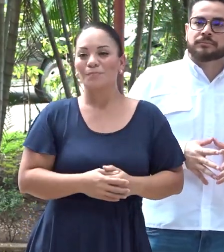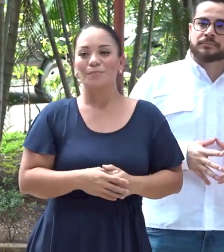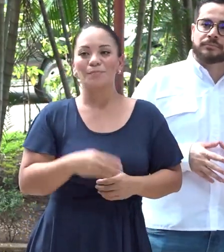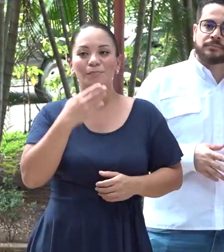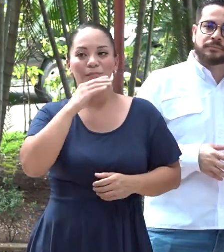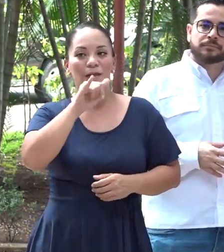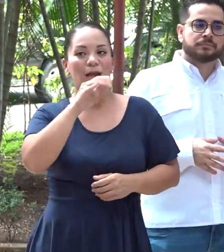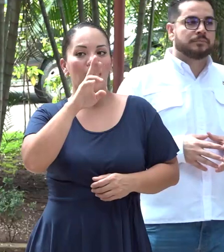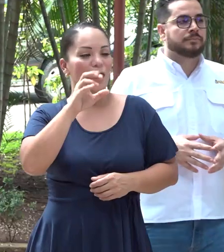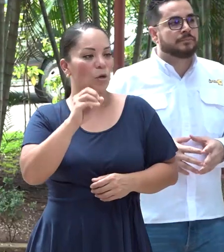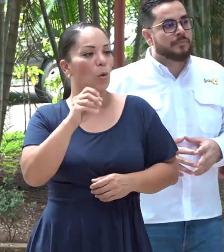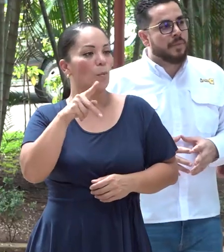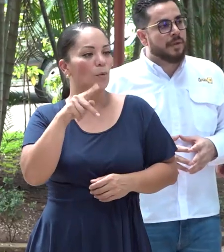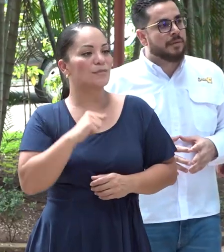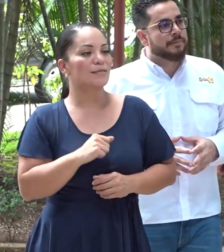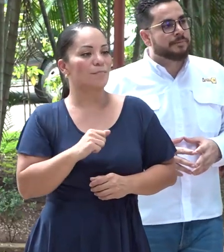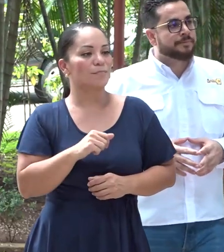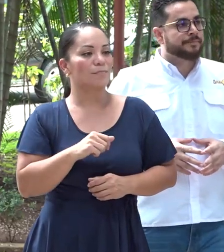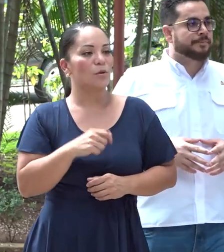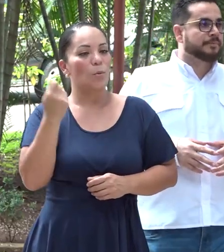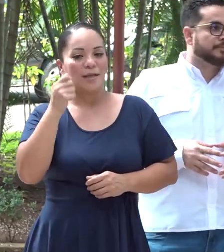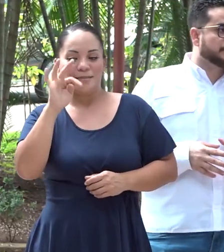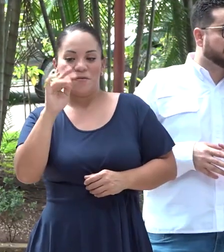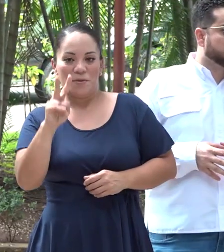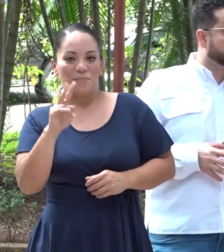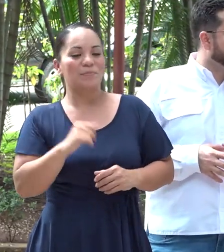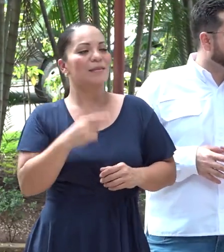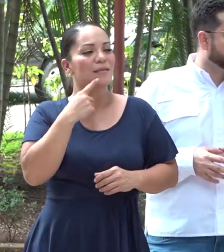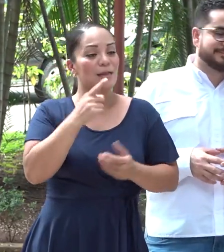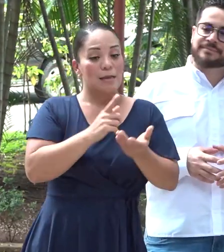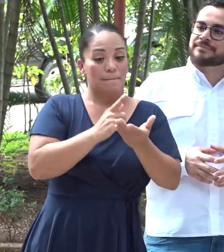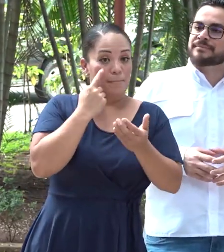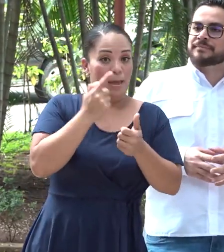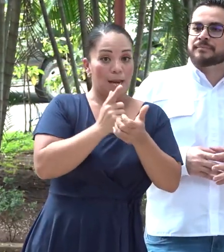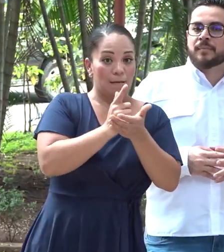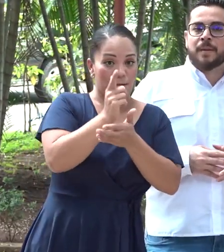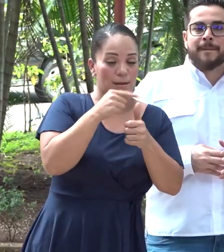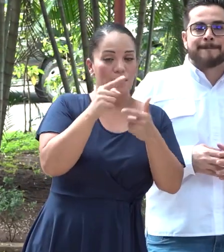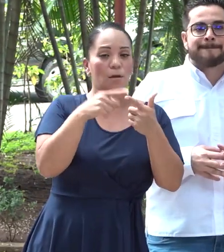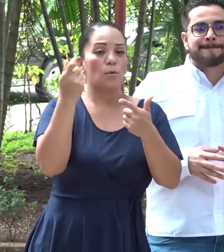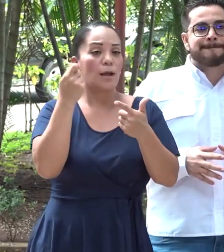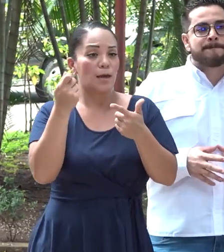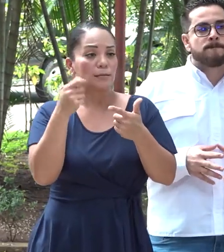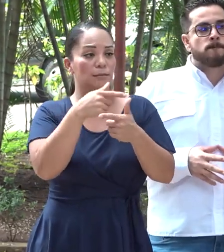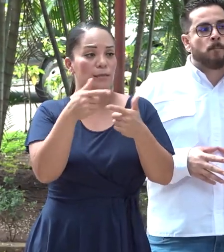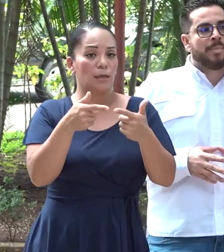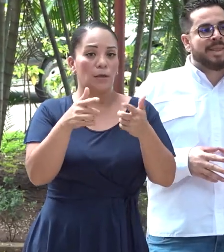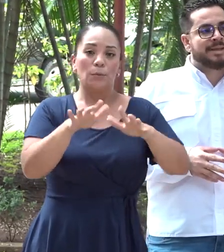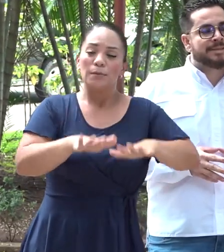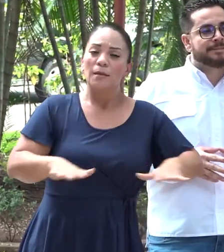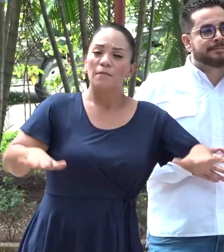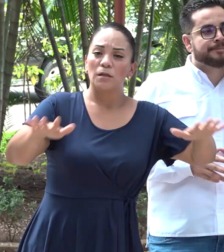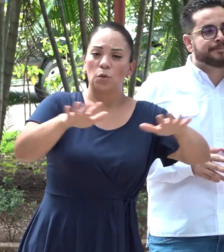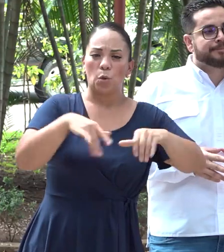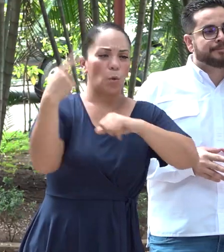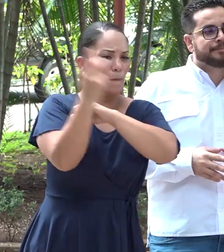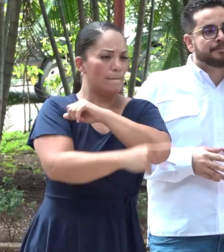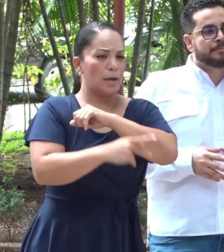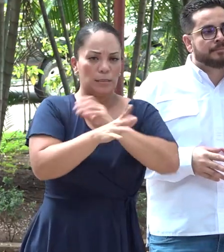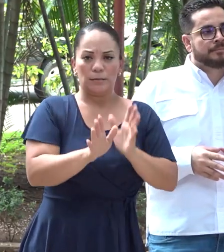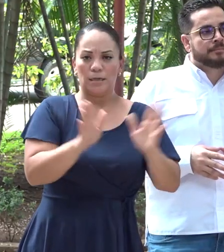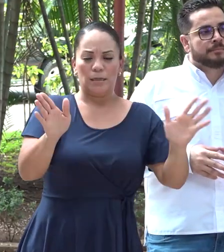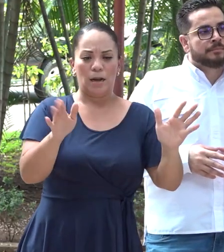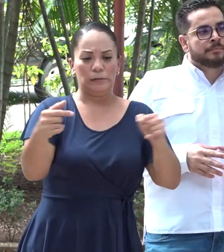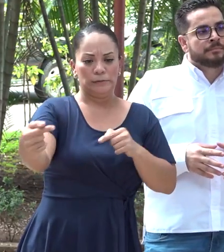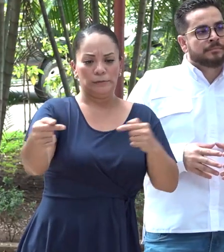gracias. Jairo Ponce, Guanacaste en Acción TV. Señor presidente, Iberia, Guanacaste, el país en general se ha vuelto territorio en